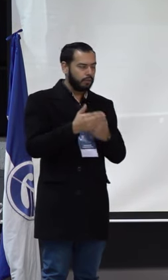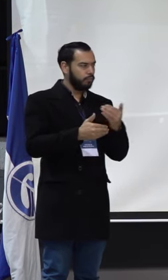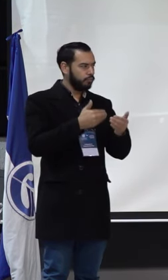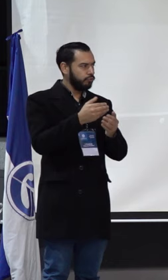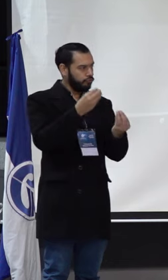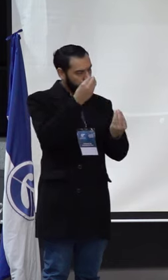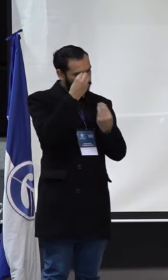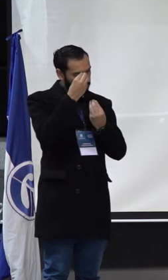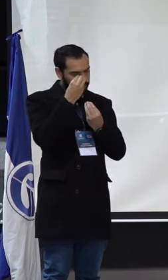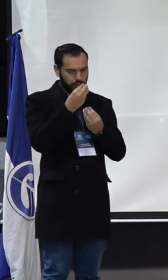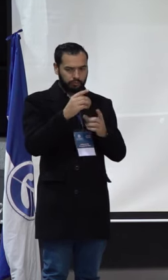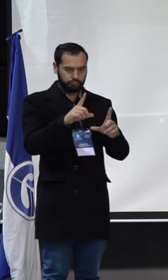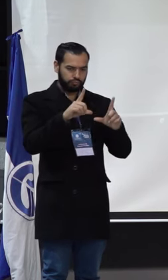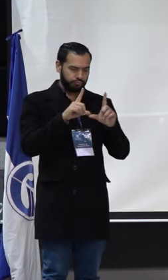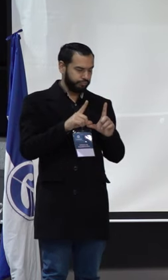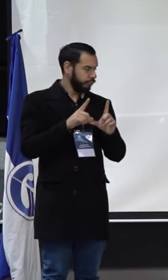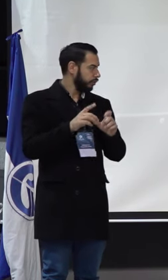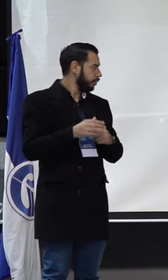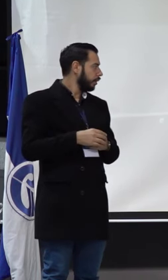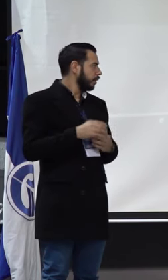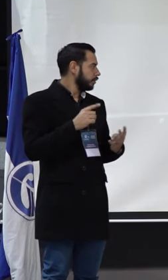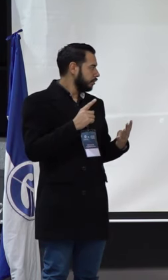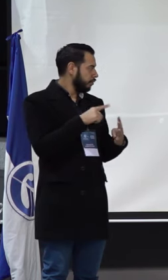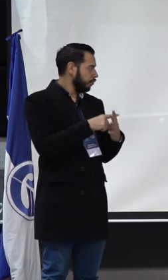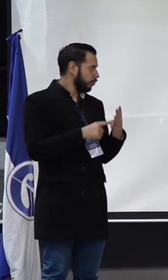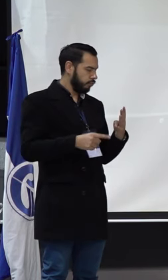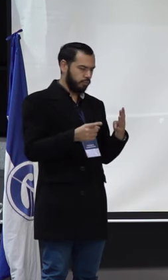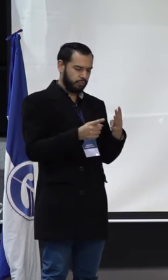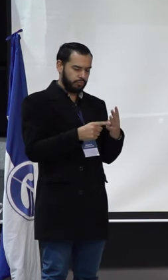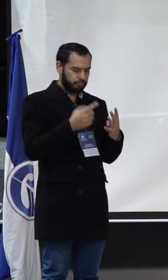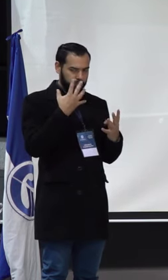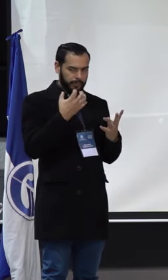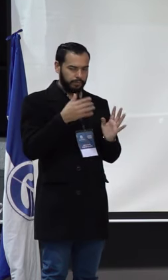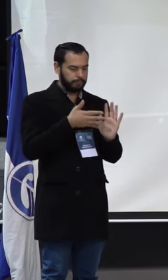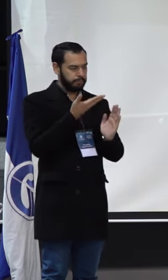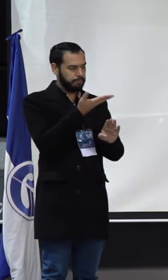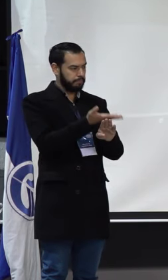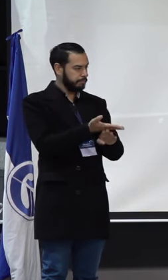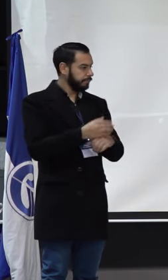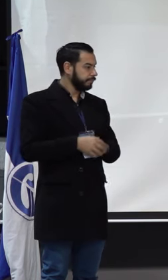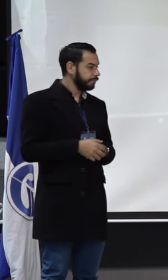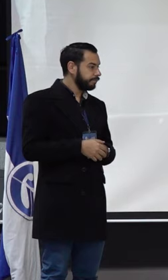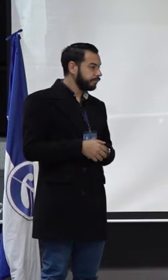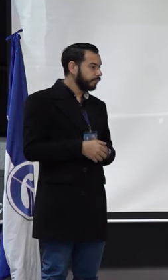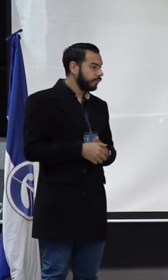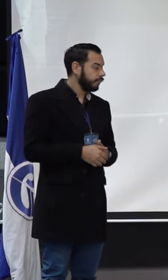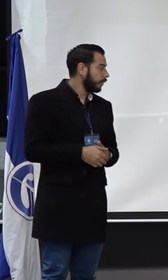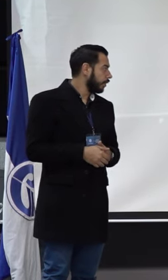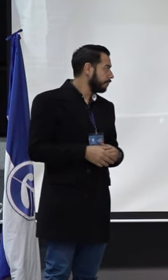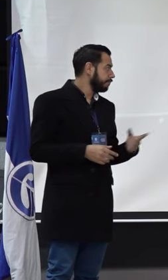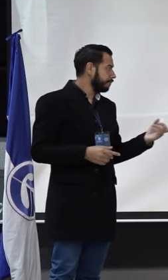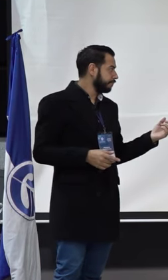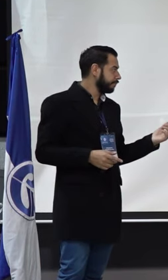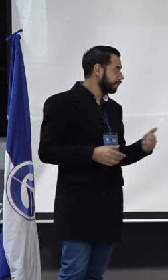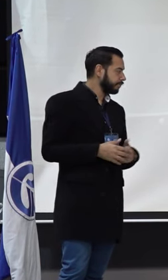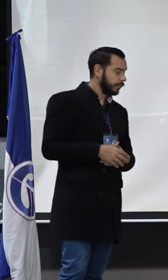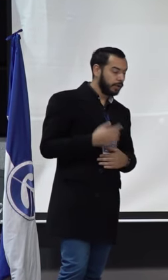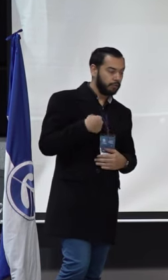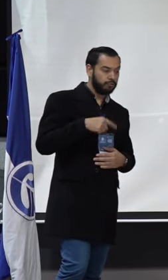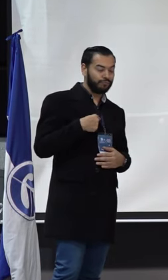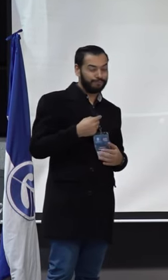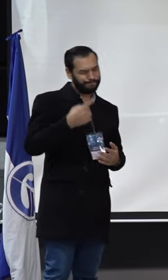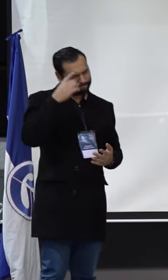los espacios del pregrado. Entonces, este es el cuarto punto que queremos rescatar. Bueno, nosotros creemos firmemente